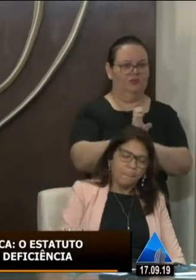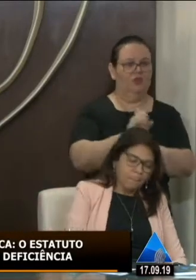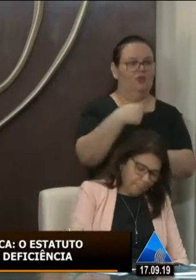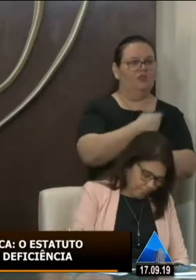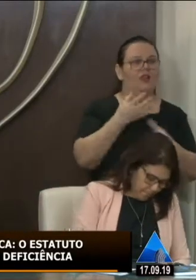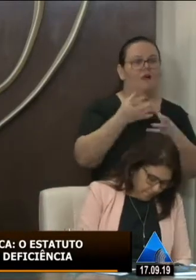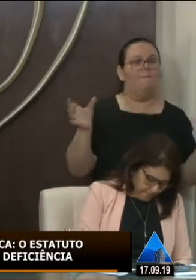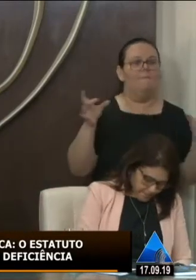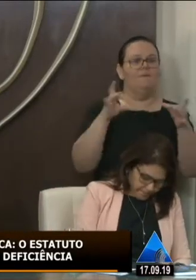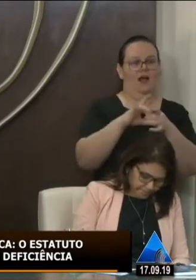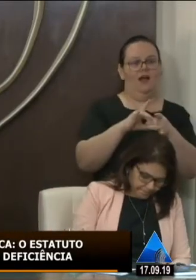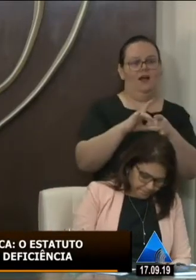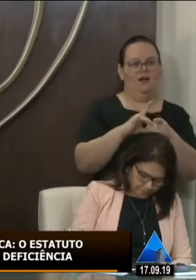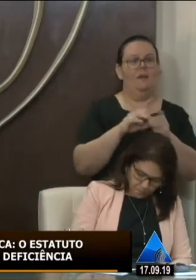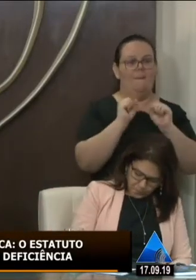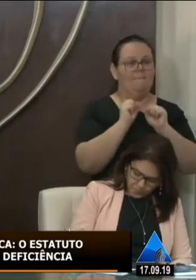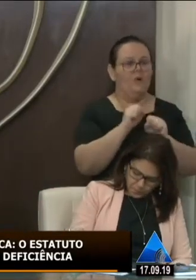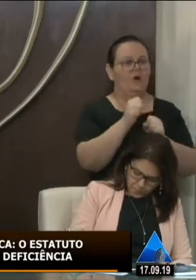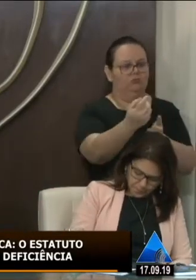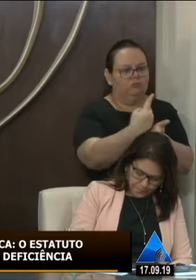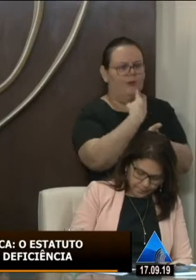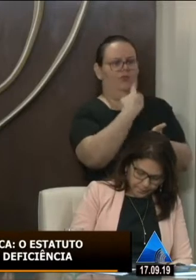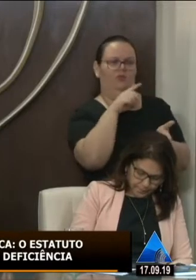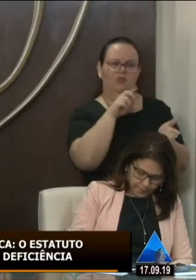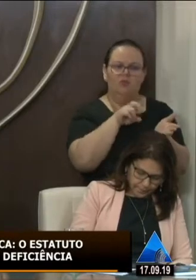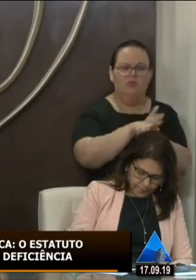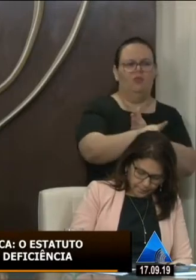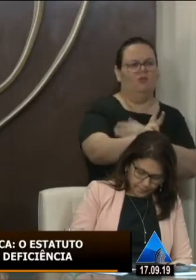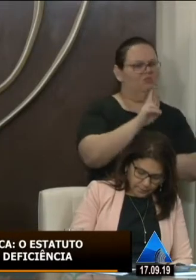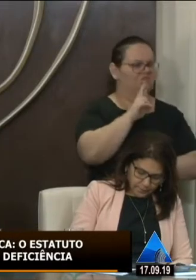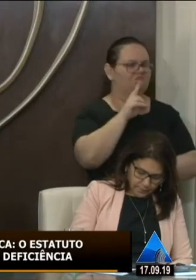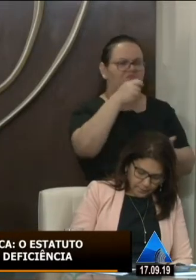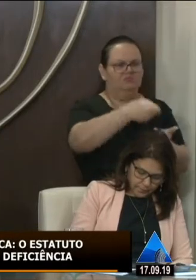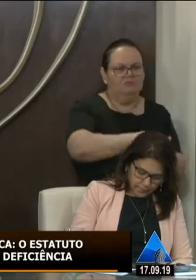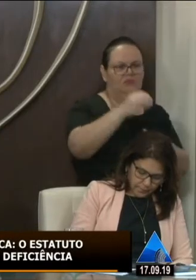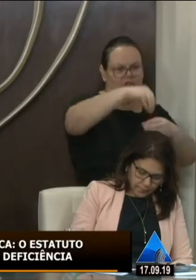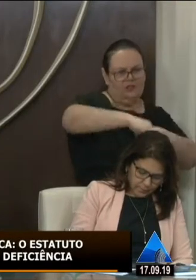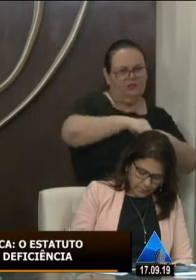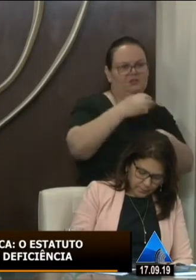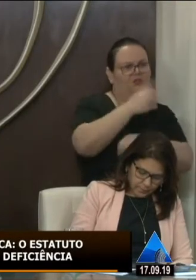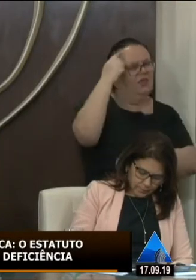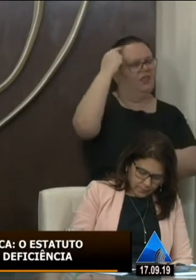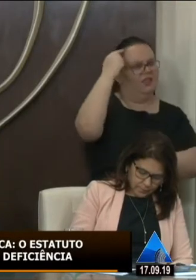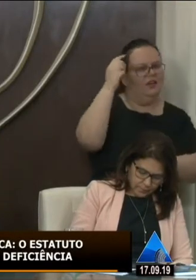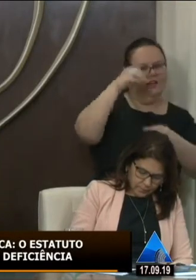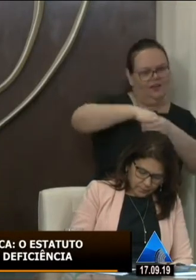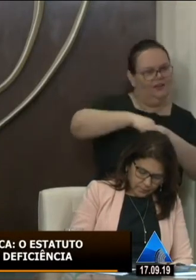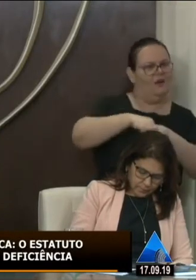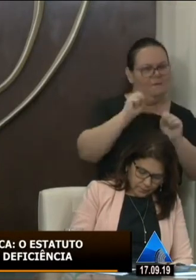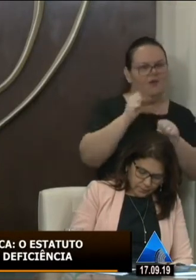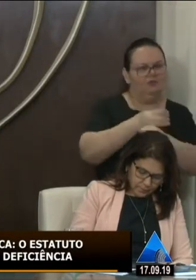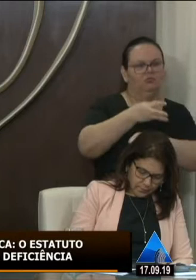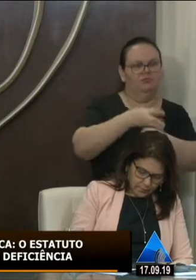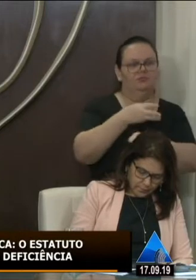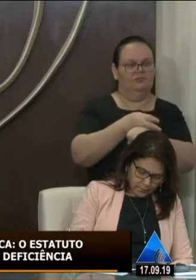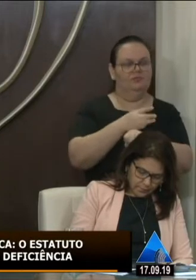queremos unificar isso pode fazer a sua demanda colocar a sua sugestão trazer a sua ideia e acima de